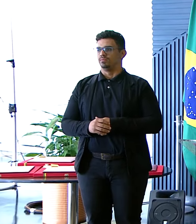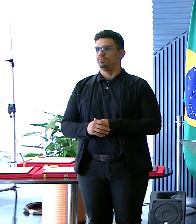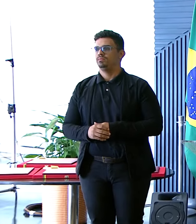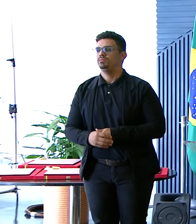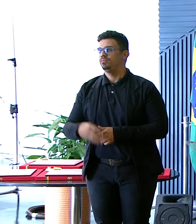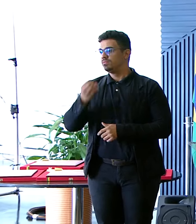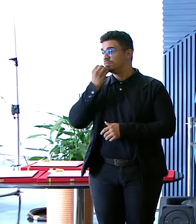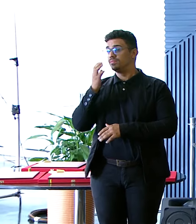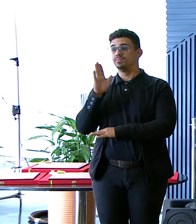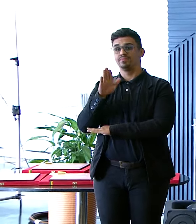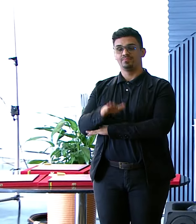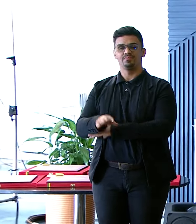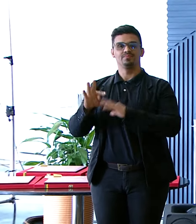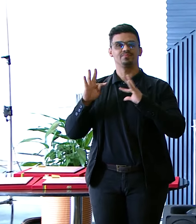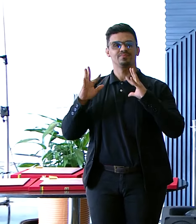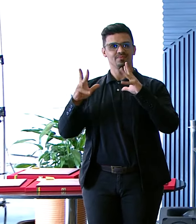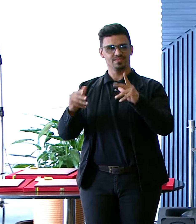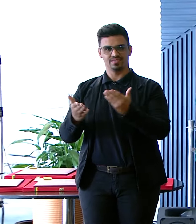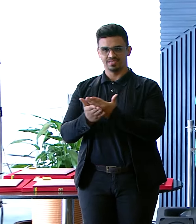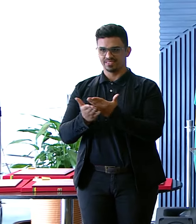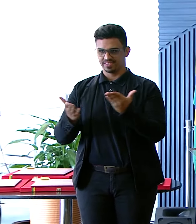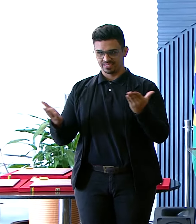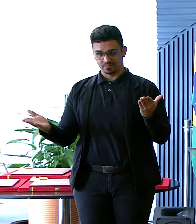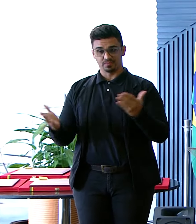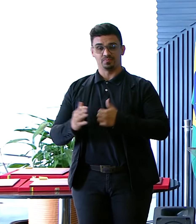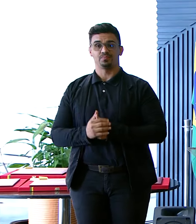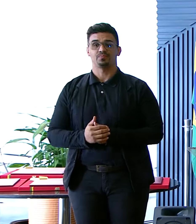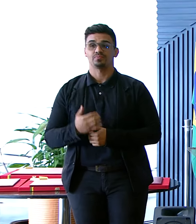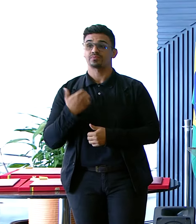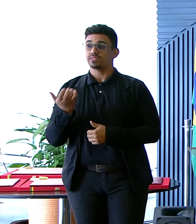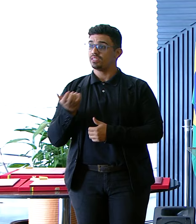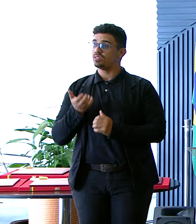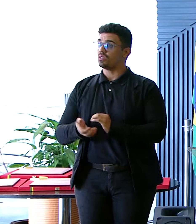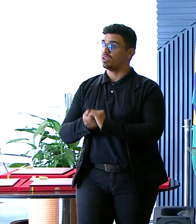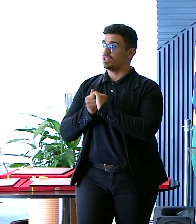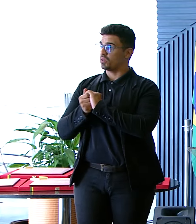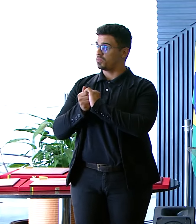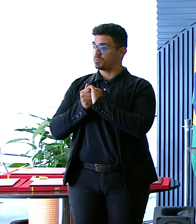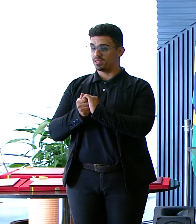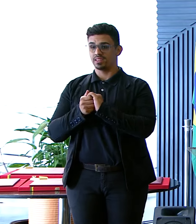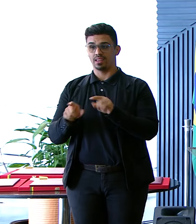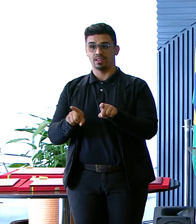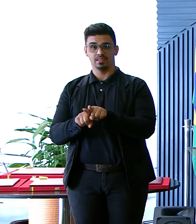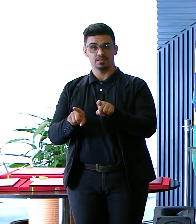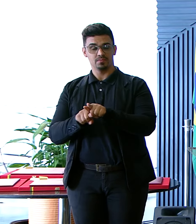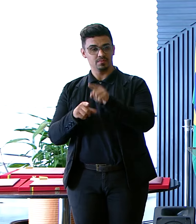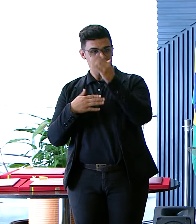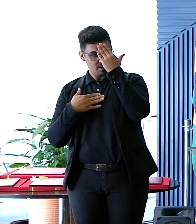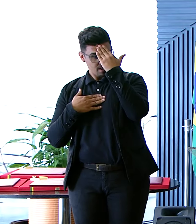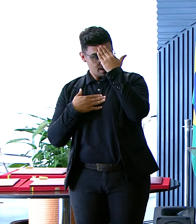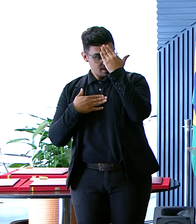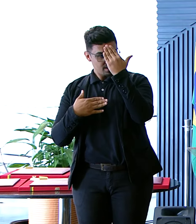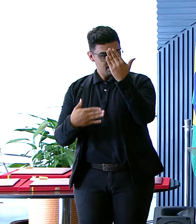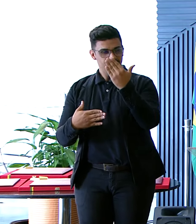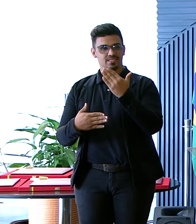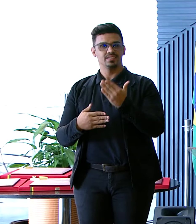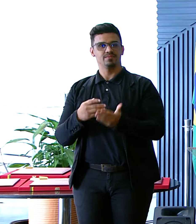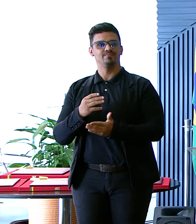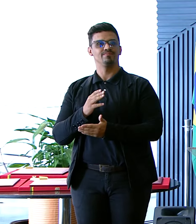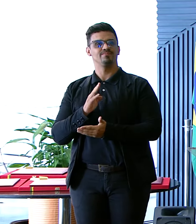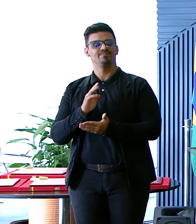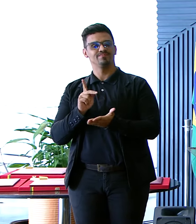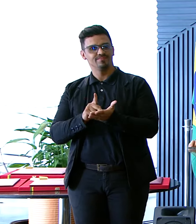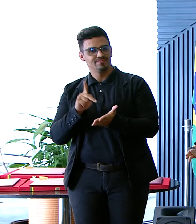Boa tarde A todas E a todos Queria cumprimentar E agradecer De todo o coração